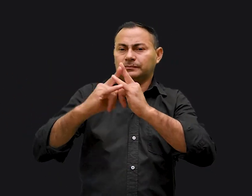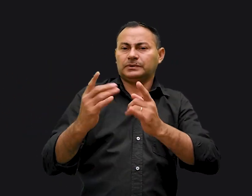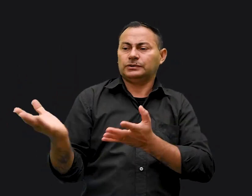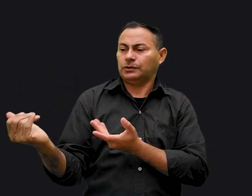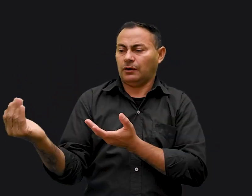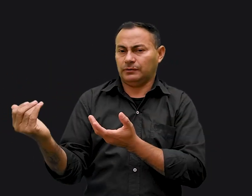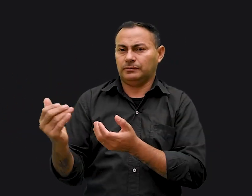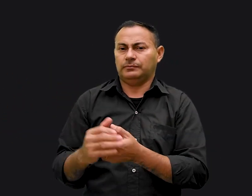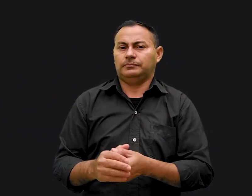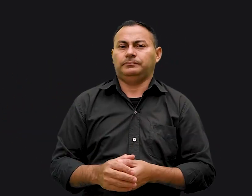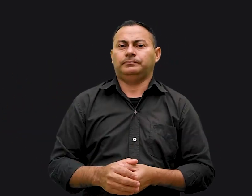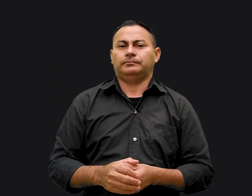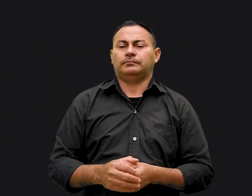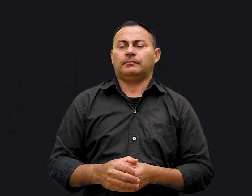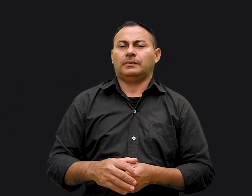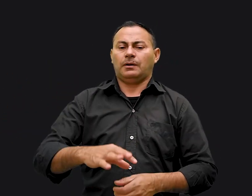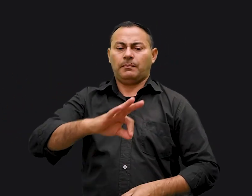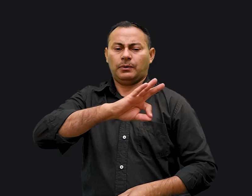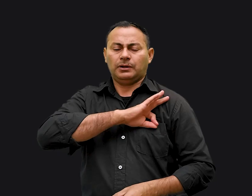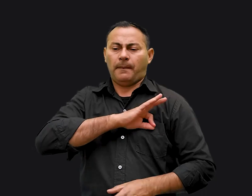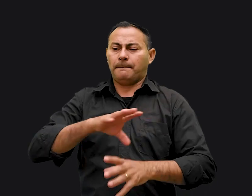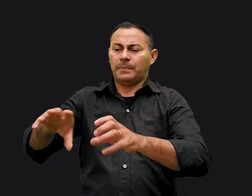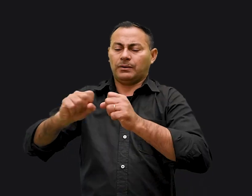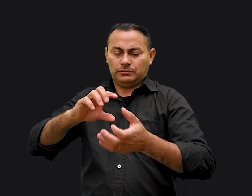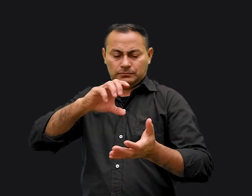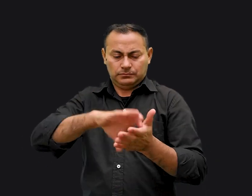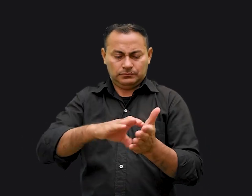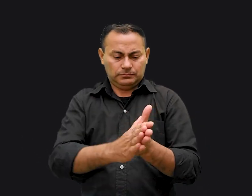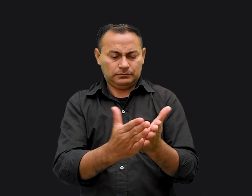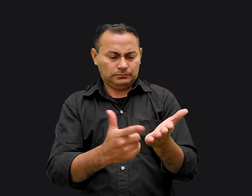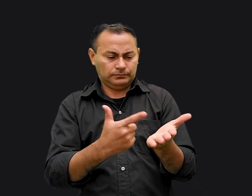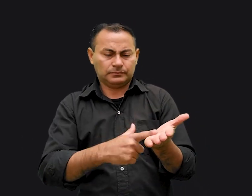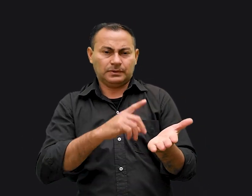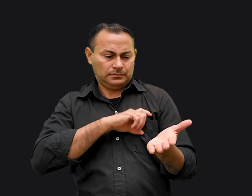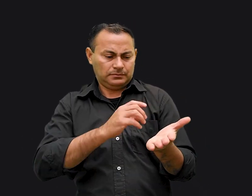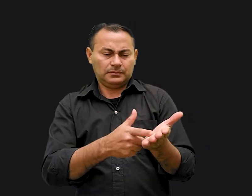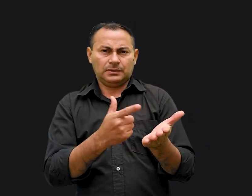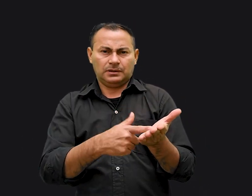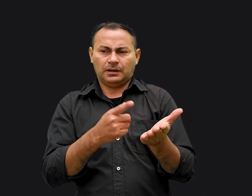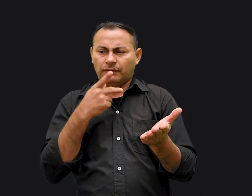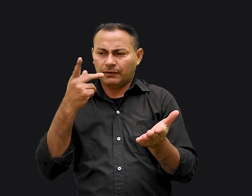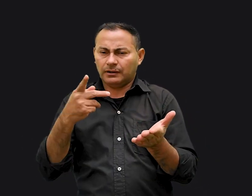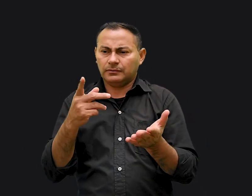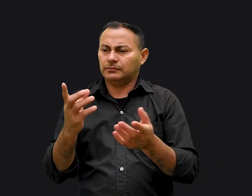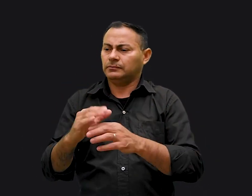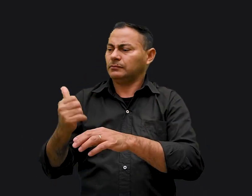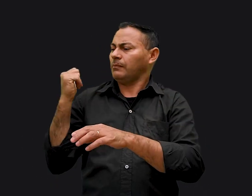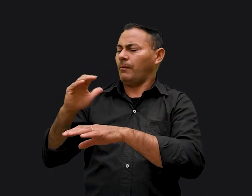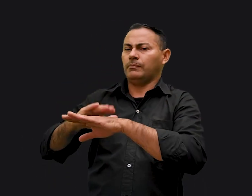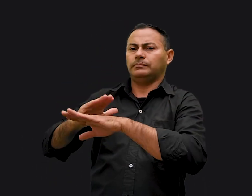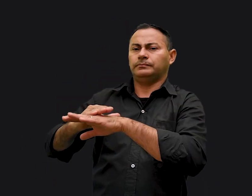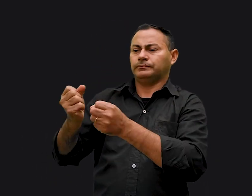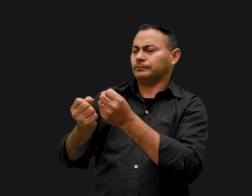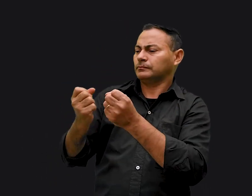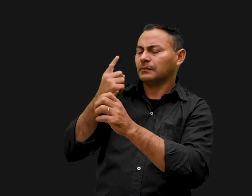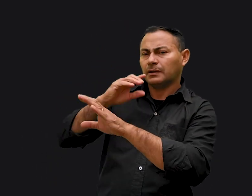de jovens O policial pegou a carteira de motorista do rapaz E foi para trás do carro para